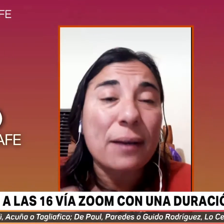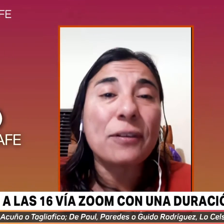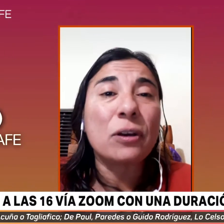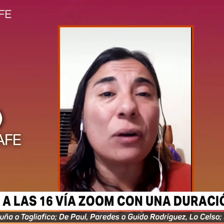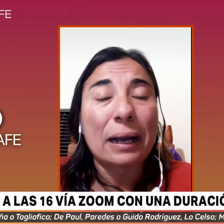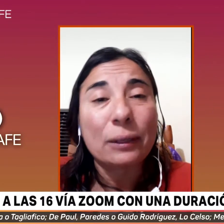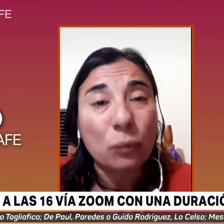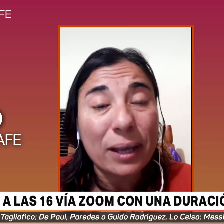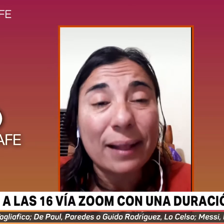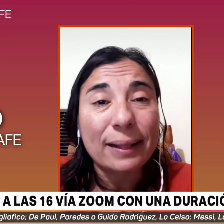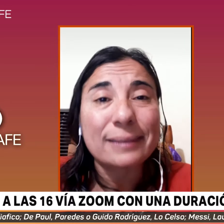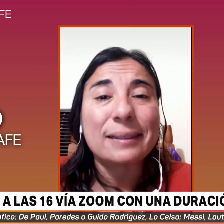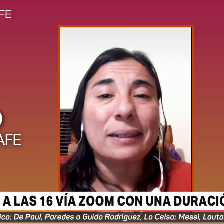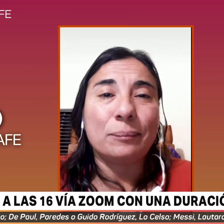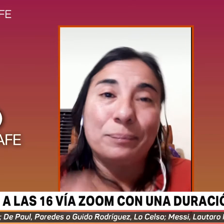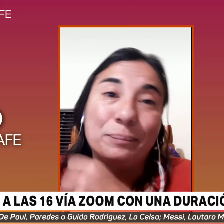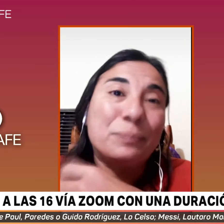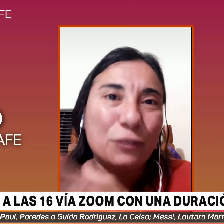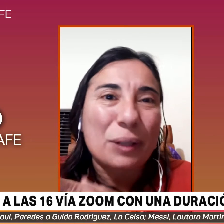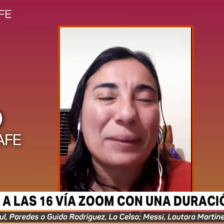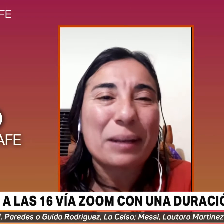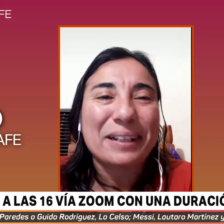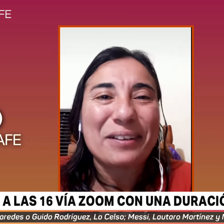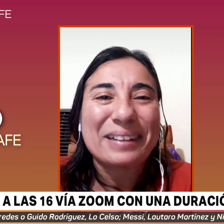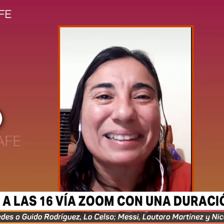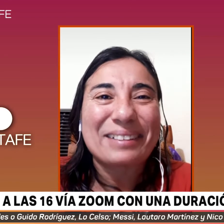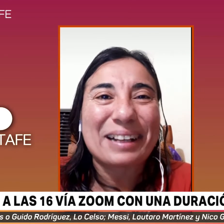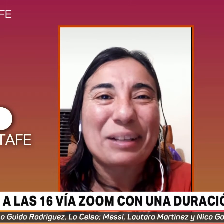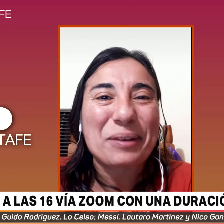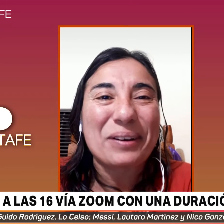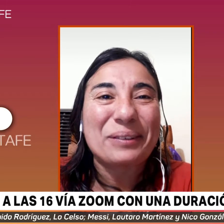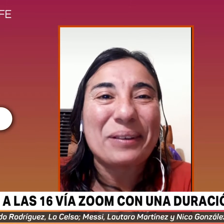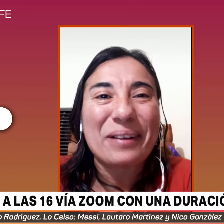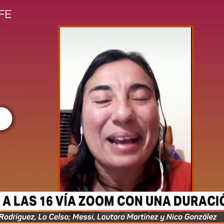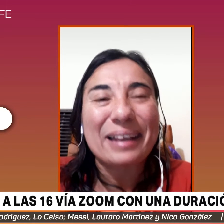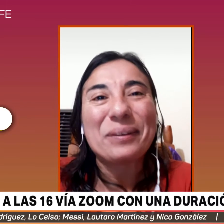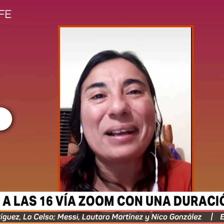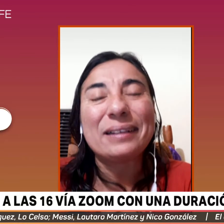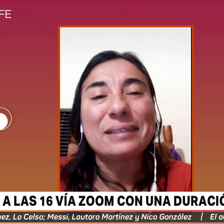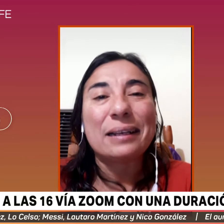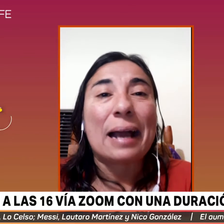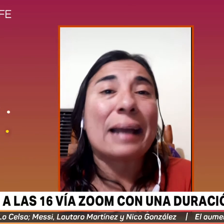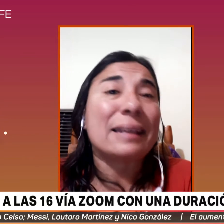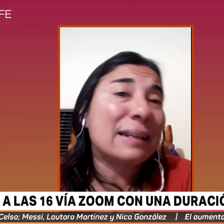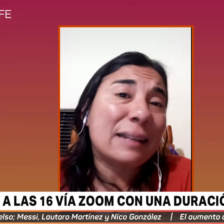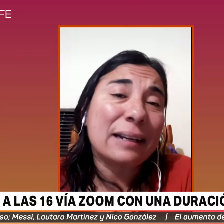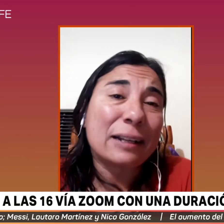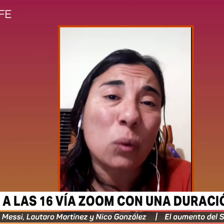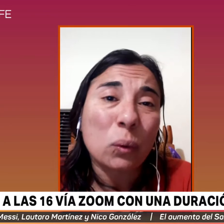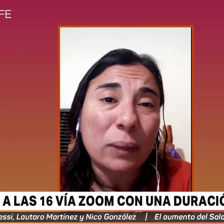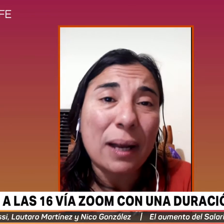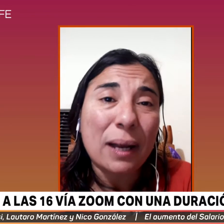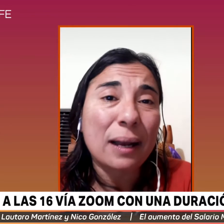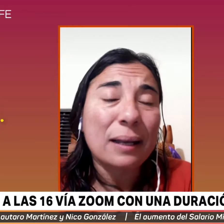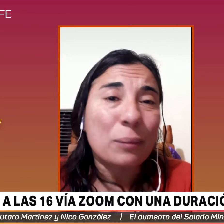diseño gráfico, a estudiantes, fundamentalmente nos interesa trabajar también con las estudiantes, a quienes están en